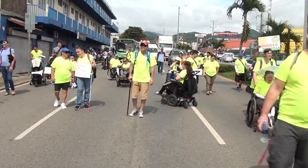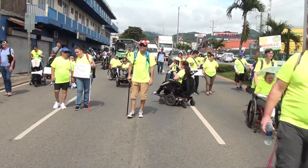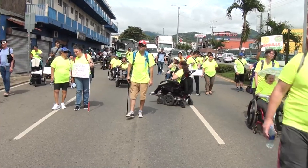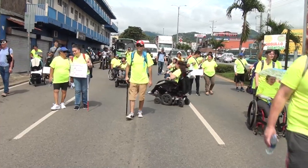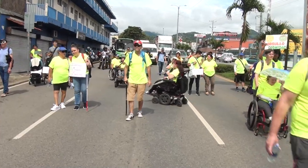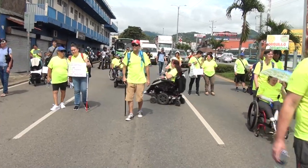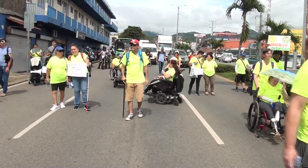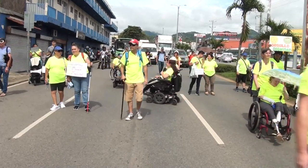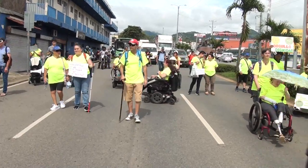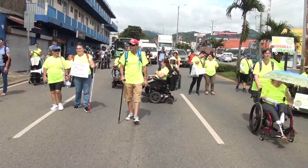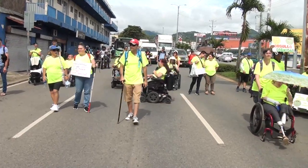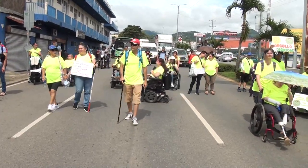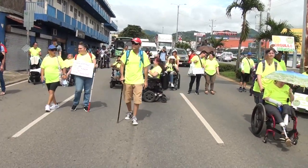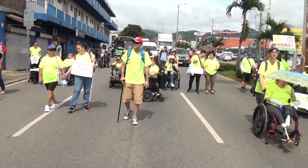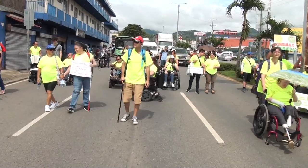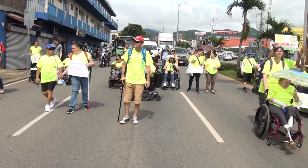Polideportivo.